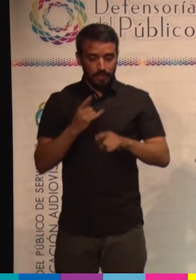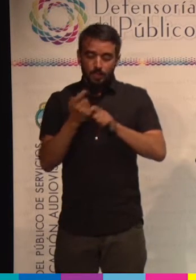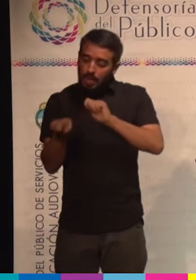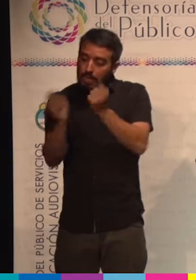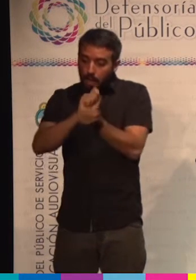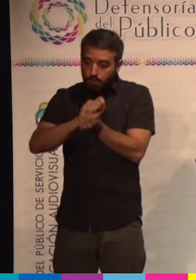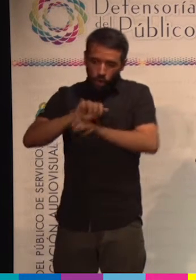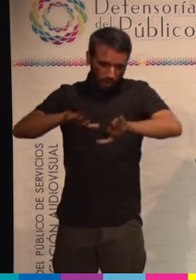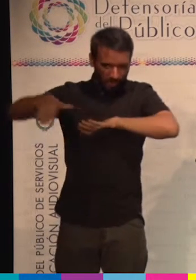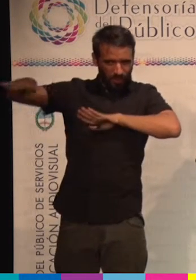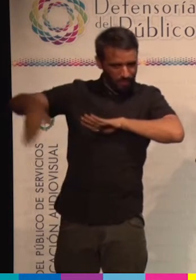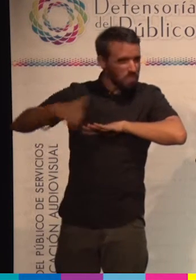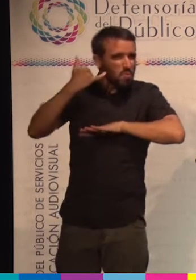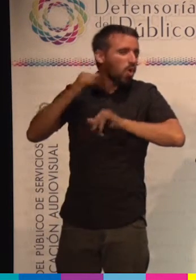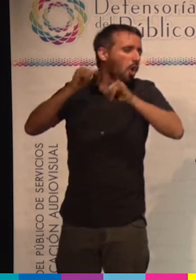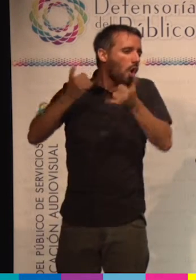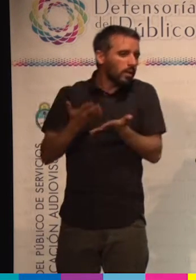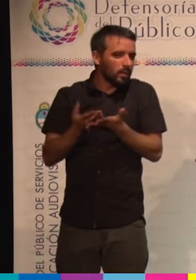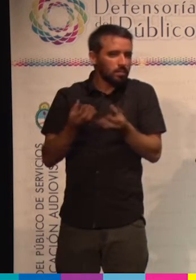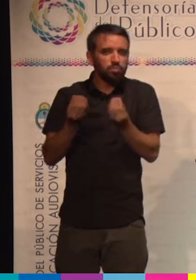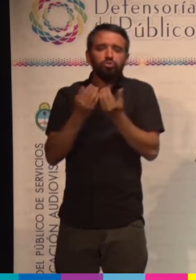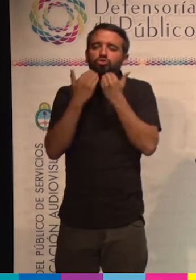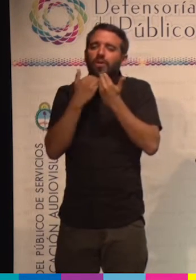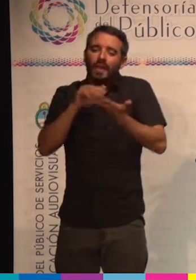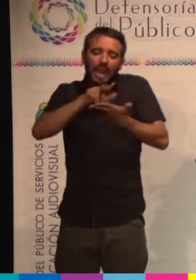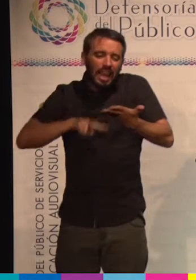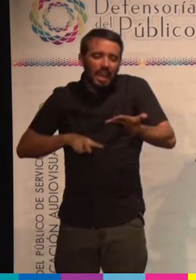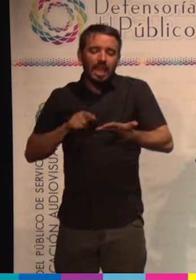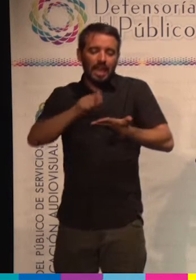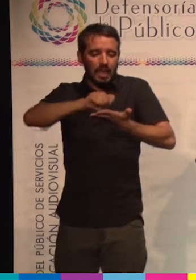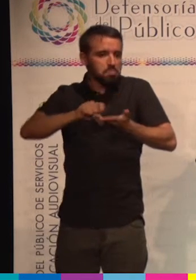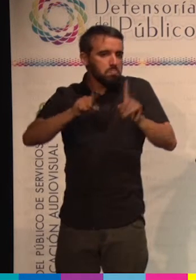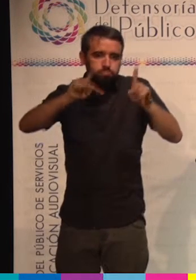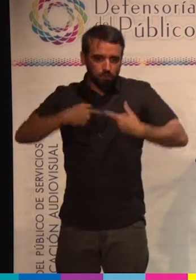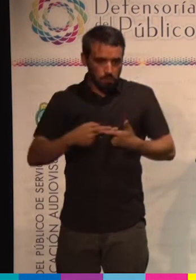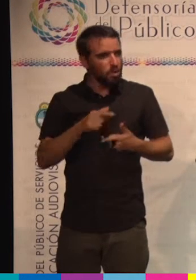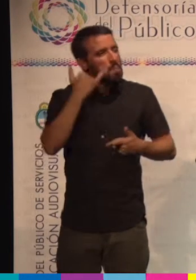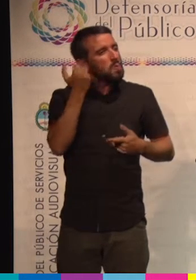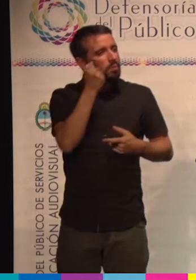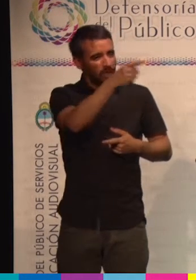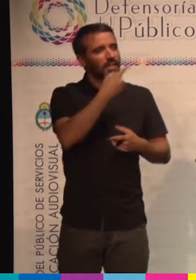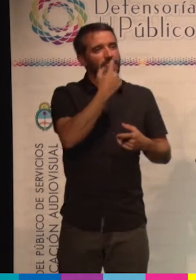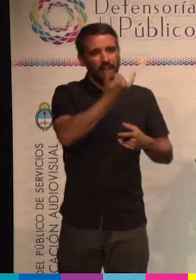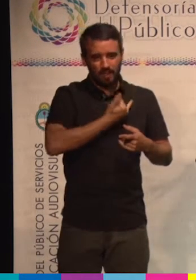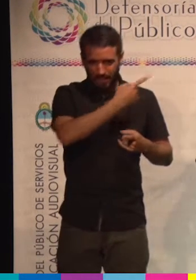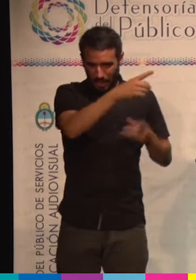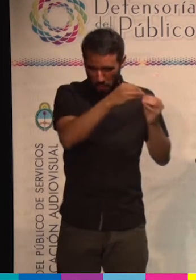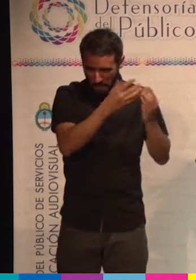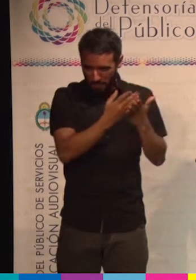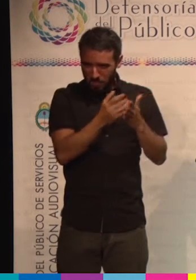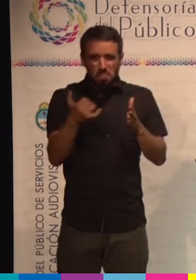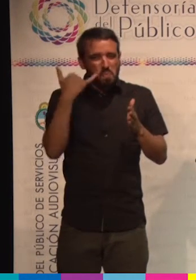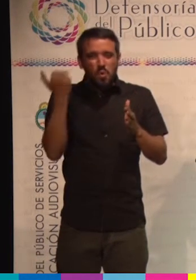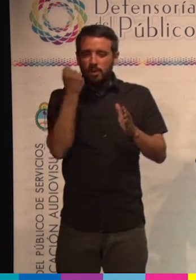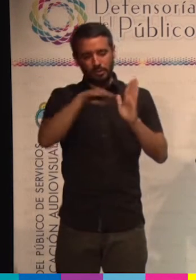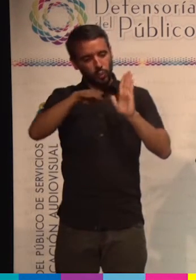y muy jóvenes, muchos no saben ni leer ni escribir, por eso creo que es muy importante lo que decía la compañera, el tema de los subtítulos, ¿no? Porque